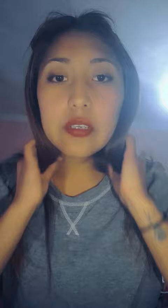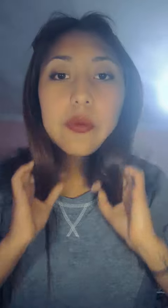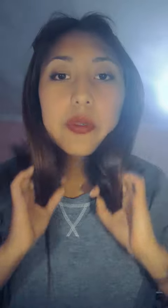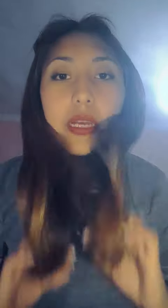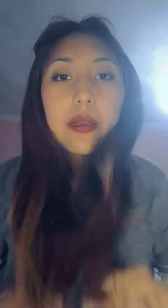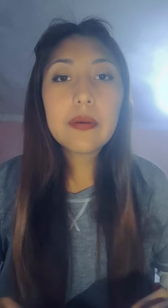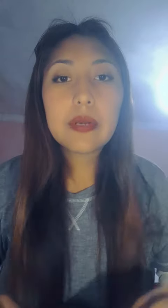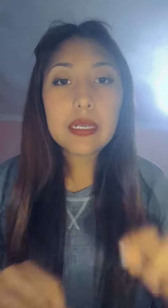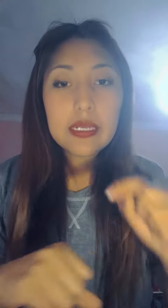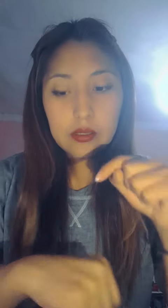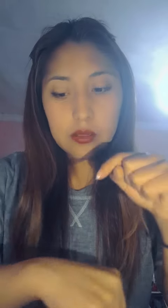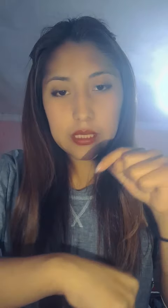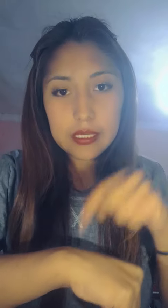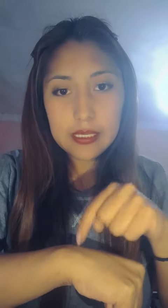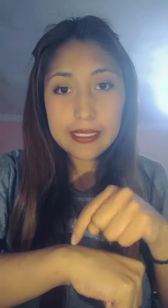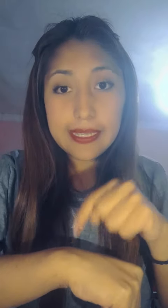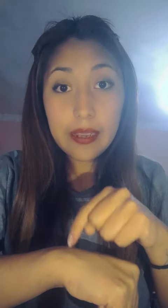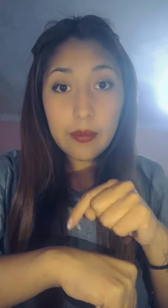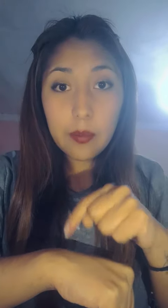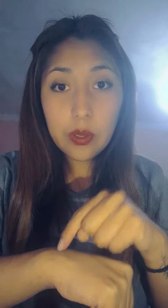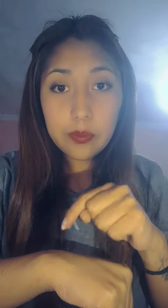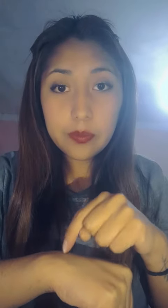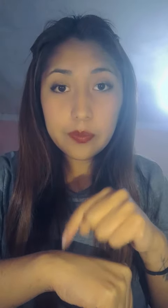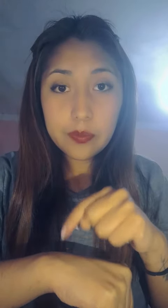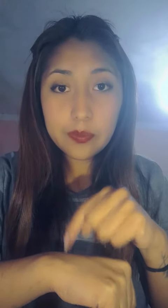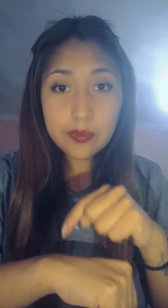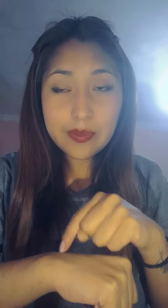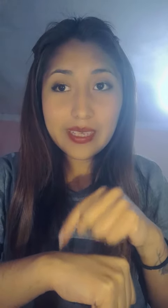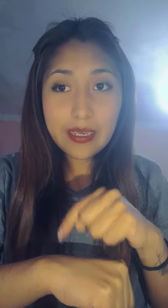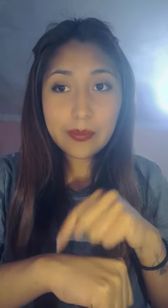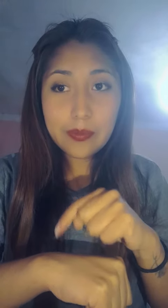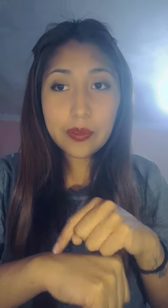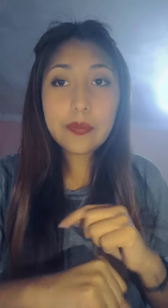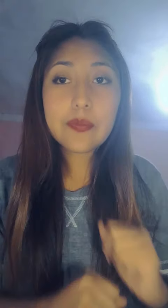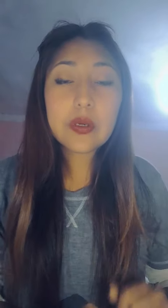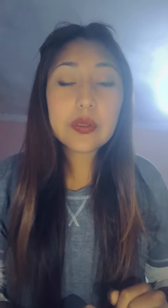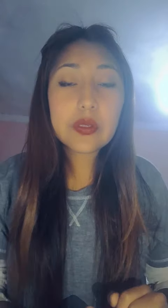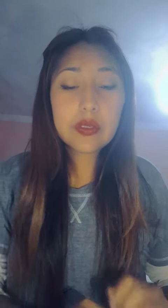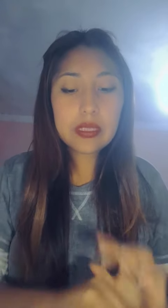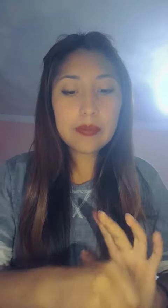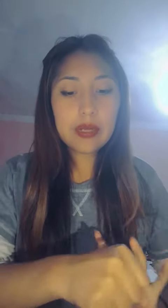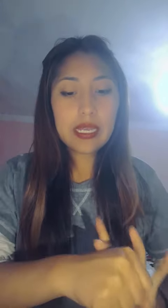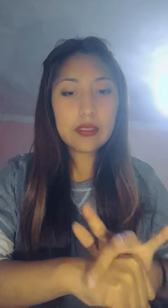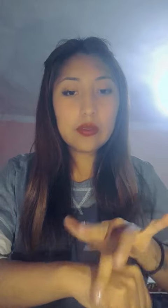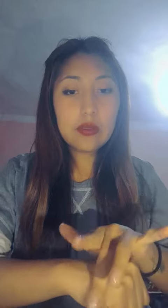Vamos a abarcar lo que es tiempo, vamos con temprano,